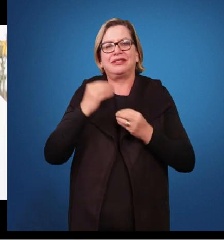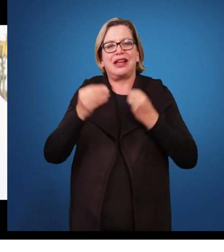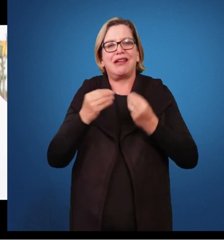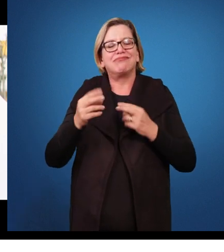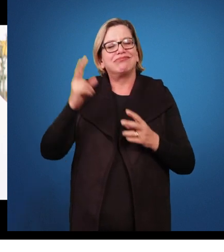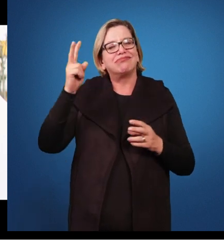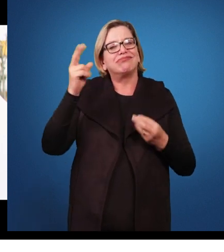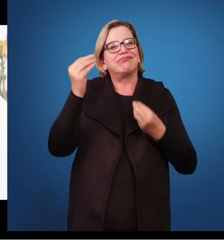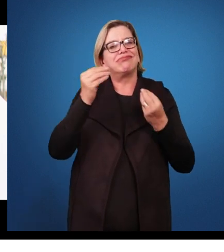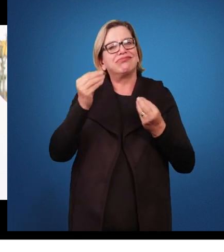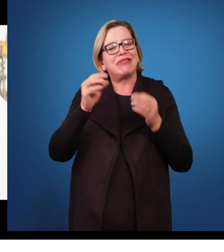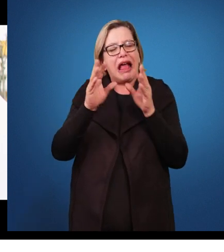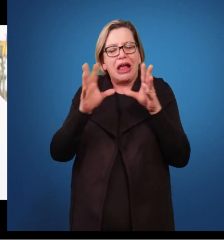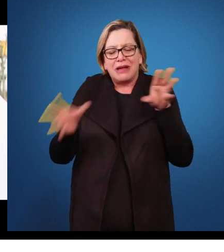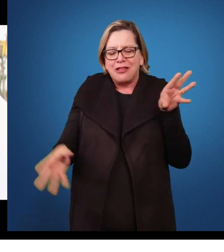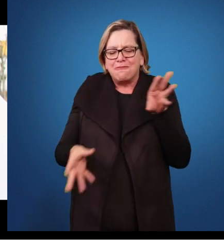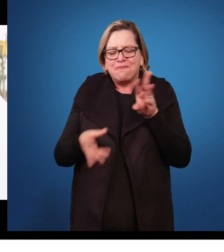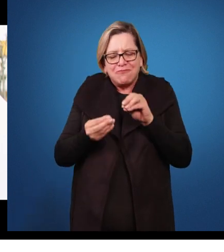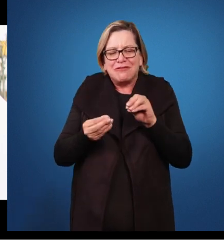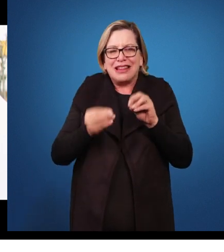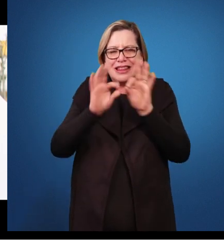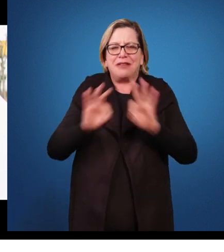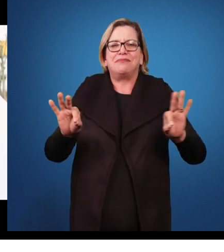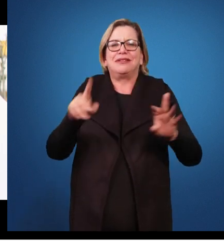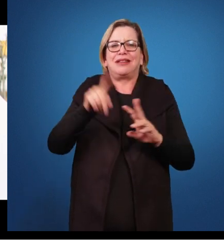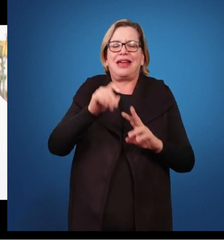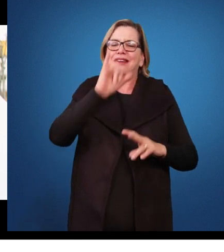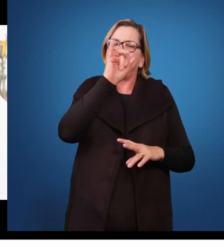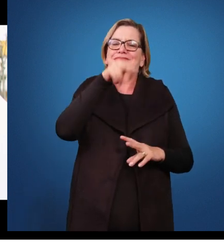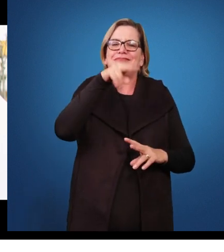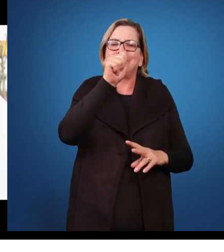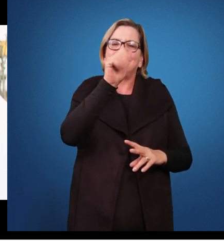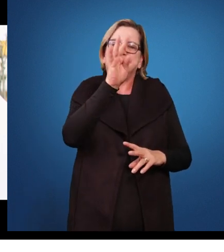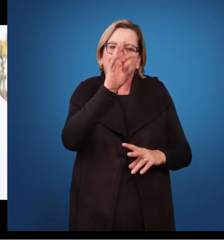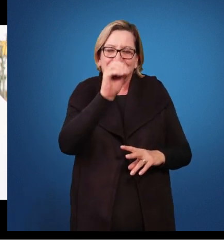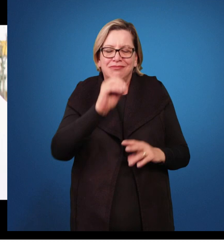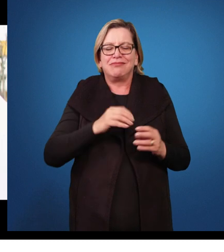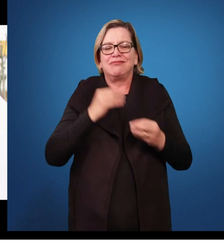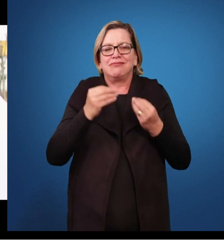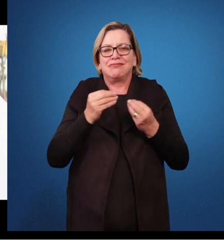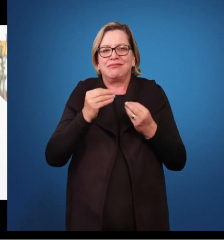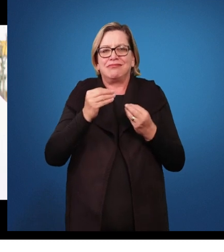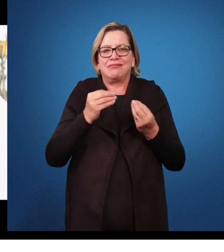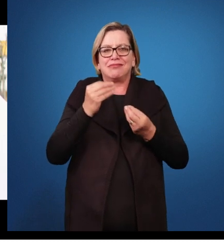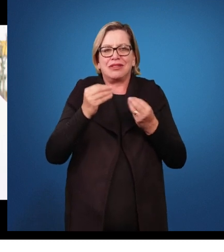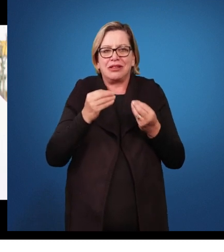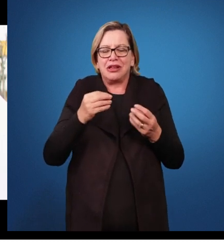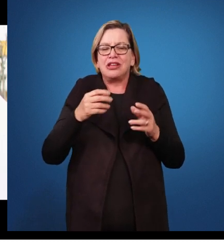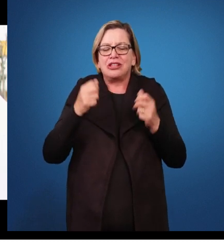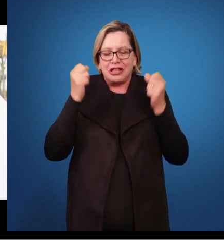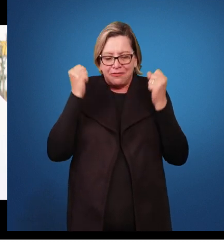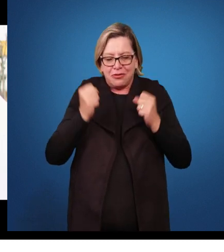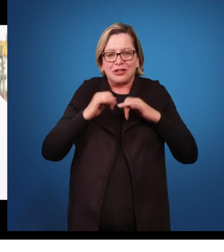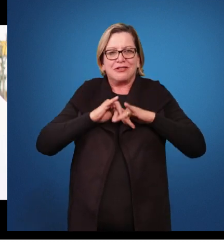ou simplificar a superdotação pela questão inata. O que a gente pode dizer é que existe um talento e que